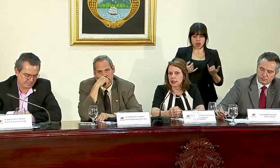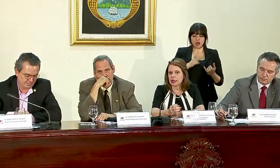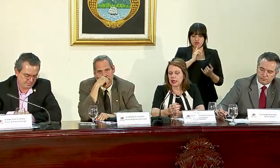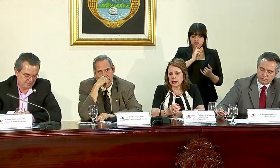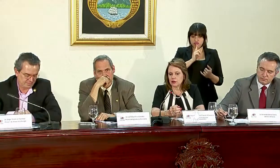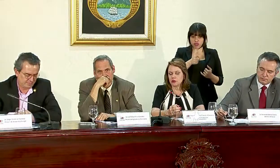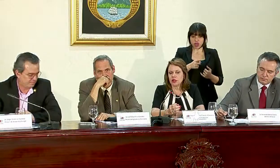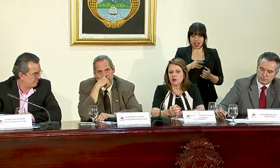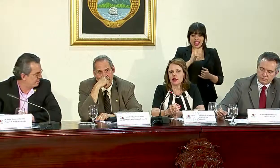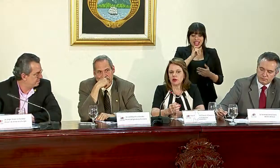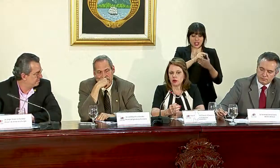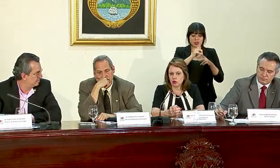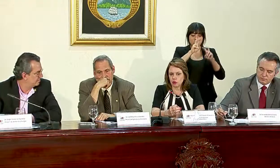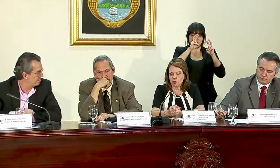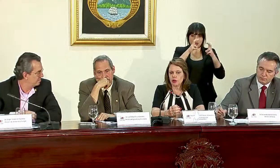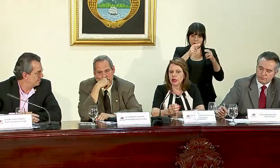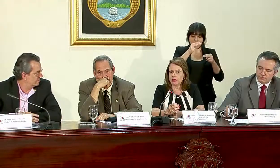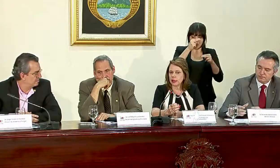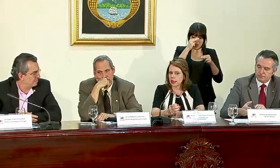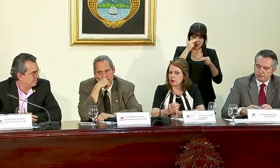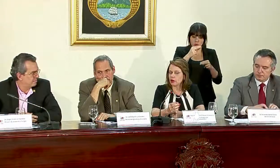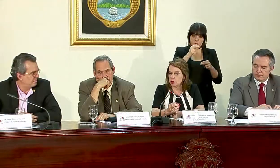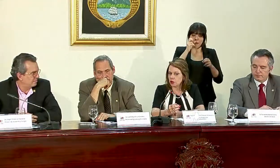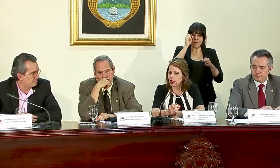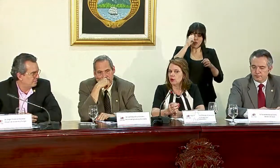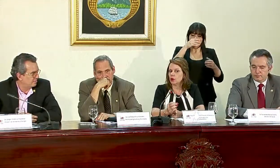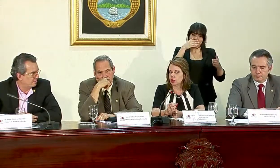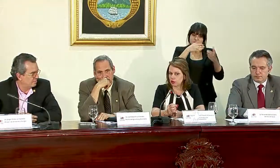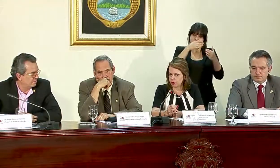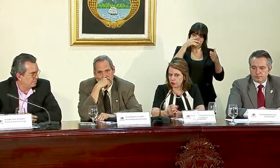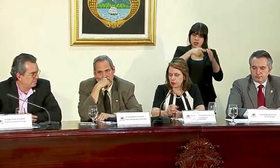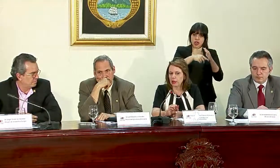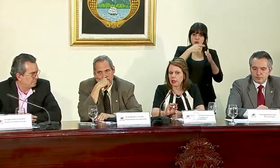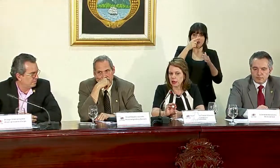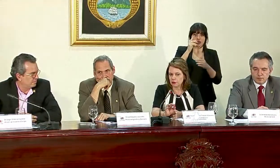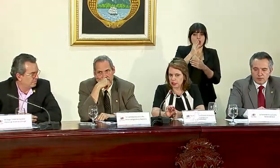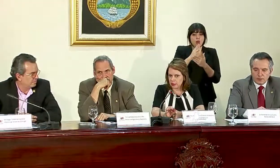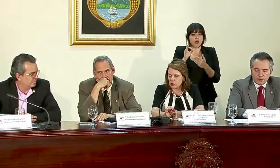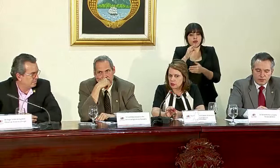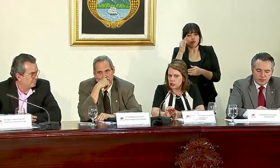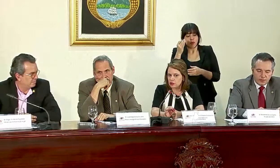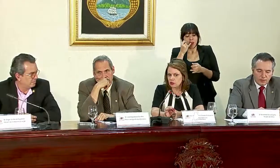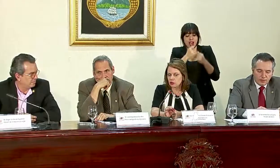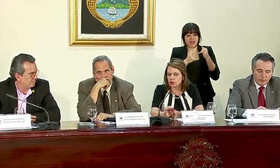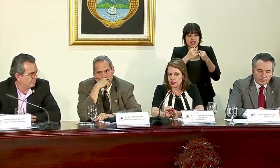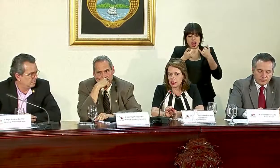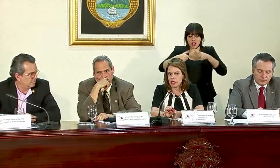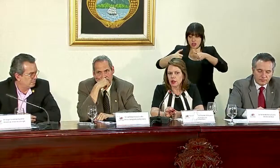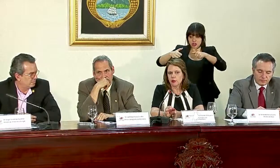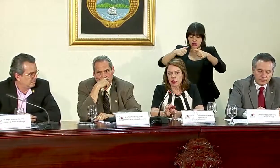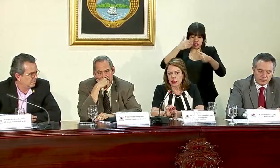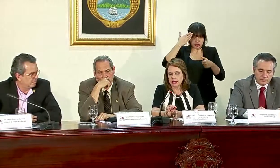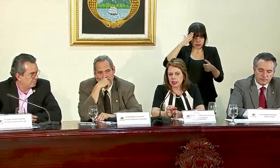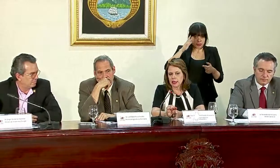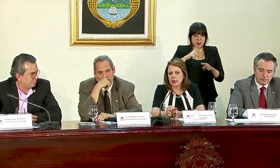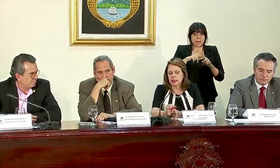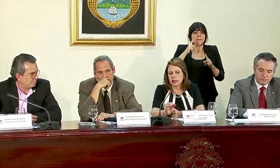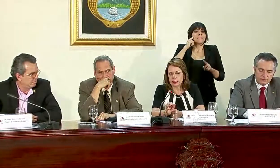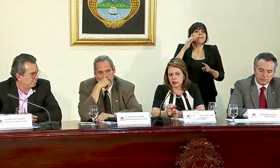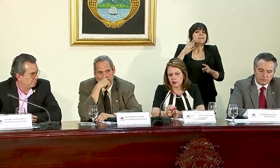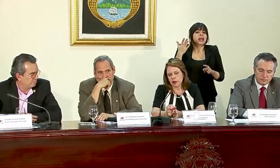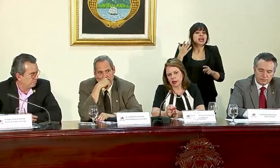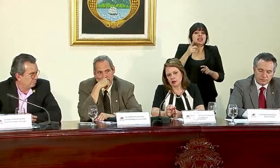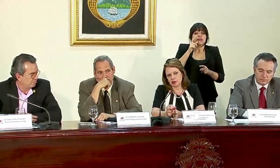y que es un tema de honor poder atacarlo de una u otra forma, al final el consenso no lo sé, para que